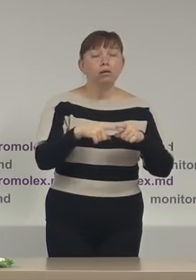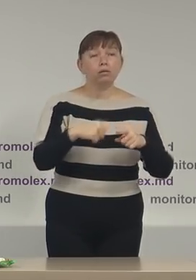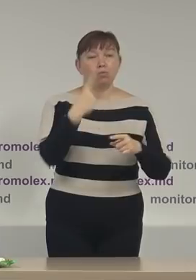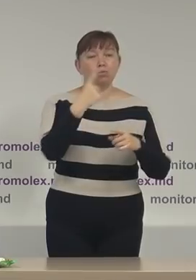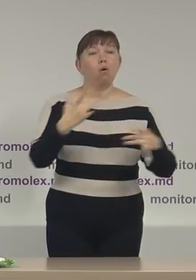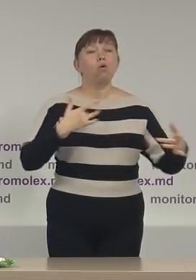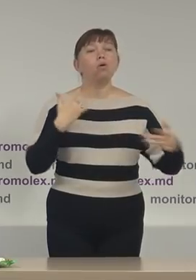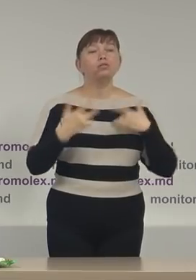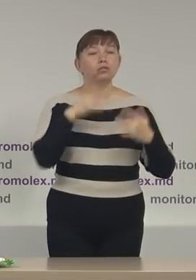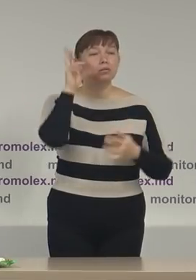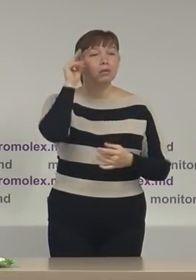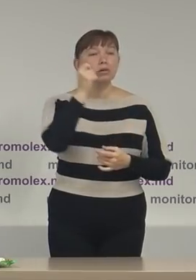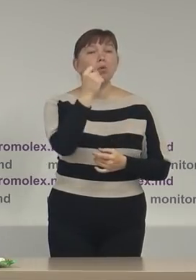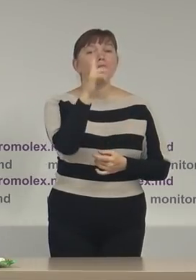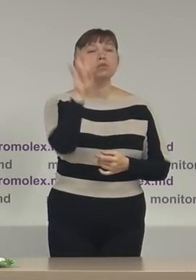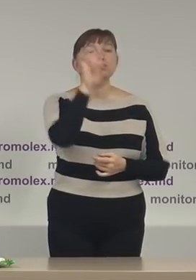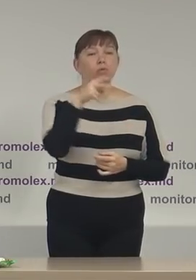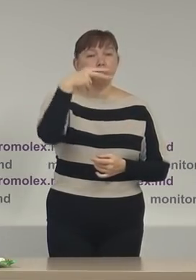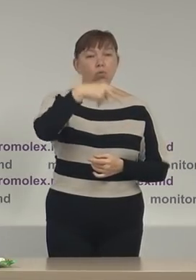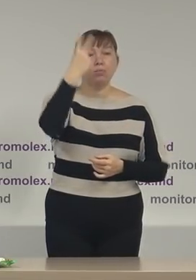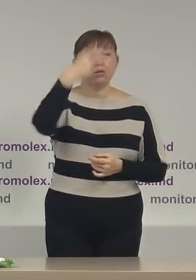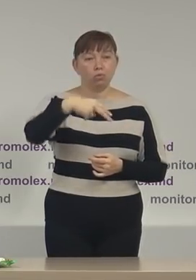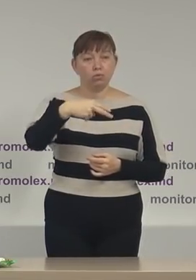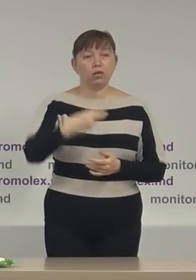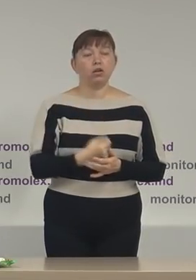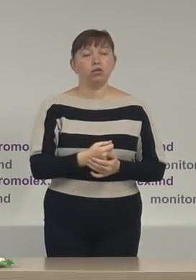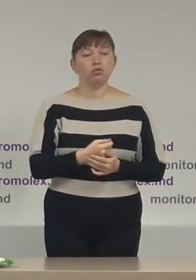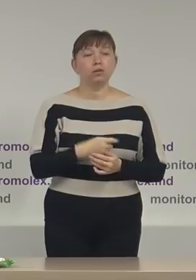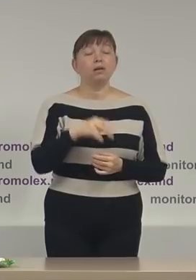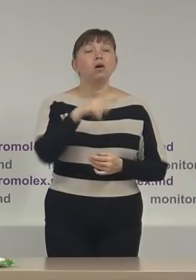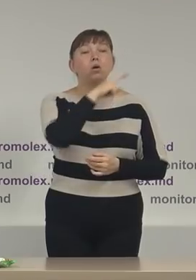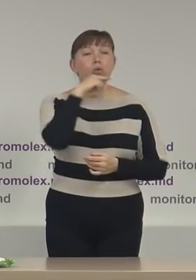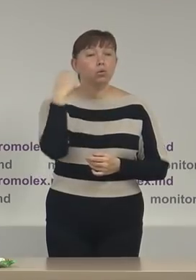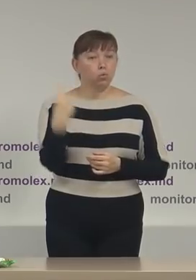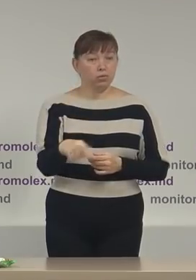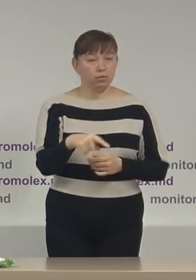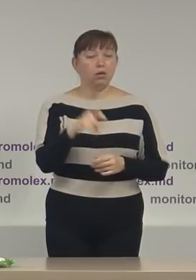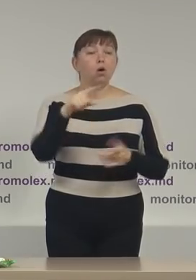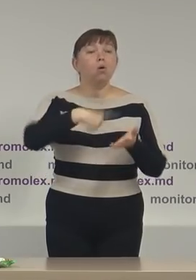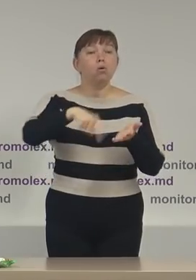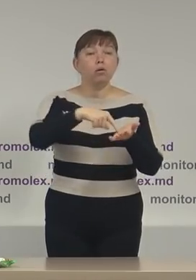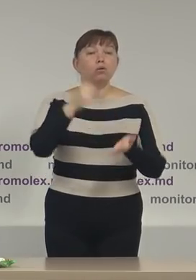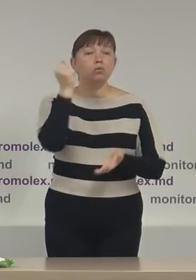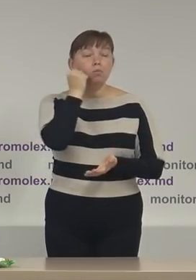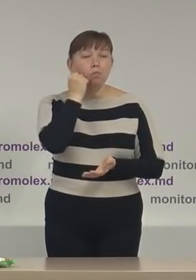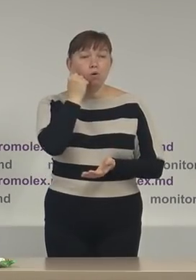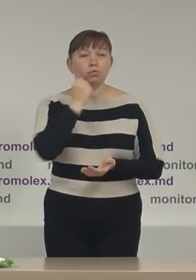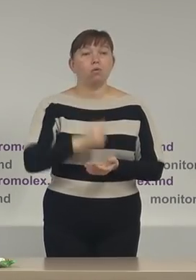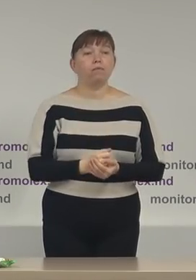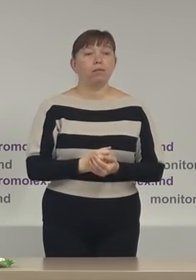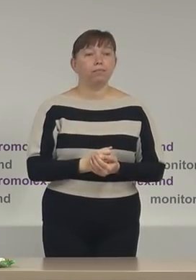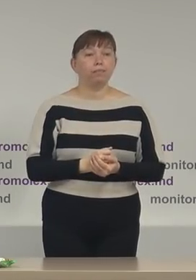concert în data de 11 noiembrie 2020 în Federație Rusă, orașul Moscova, aparent